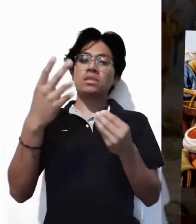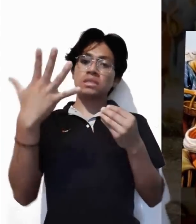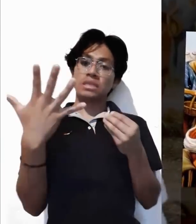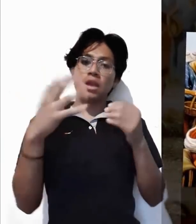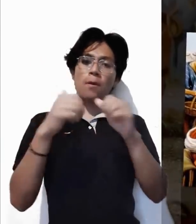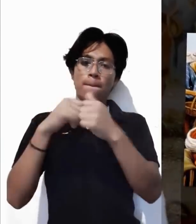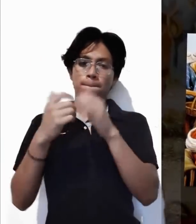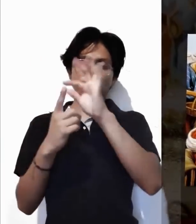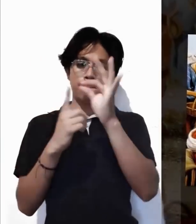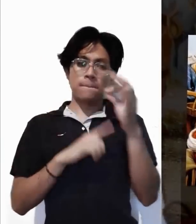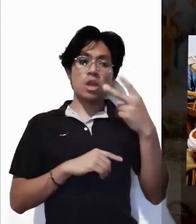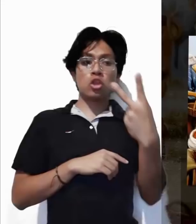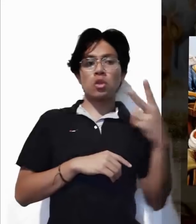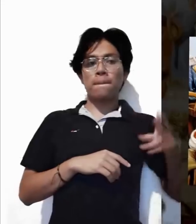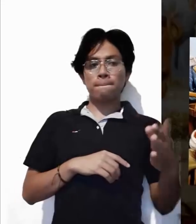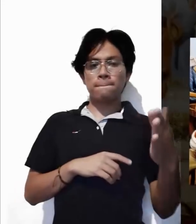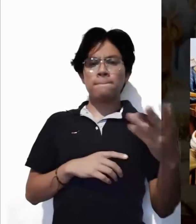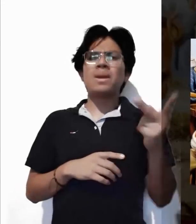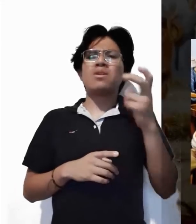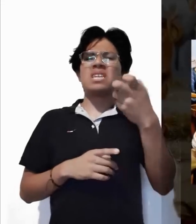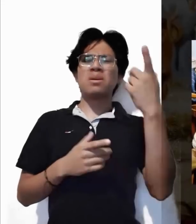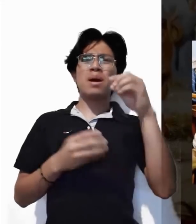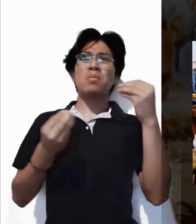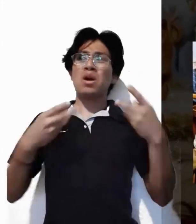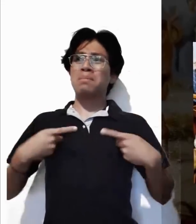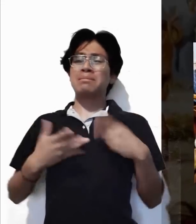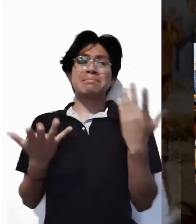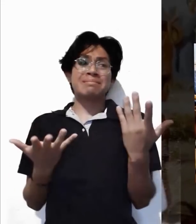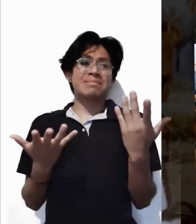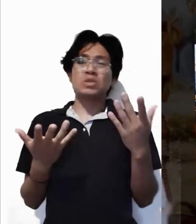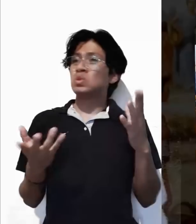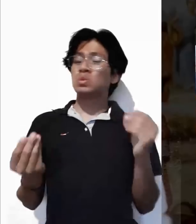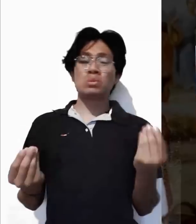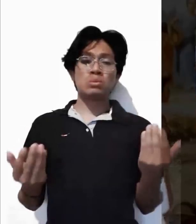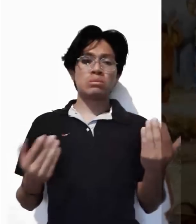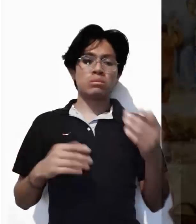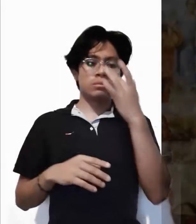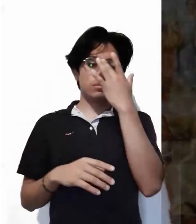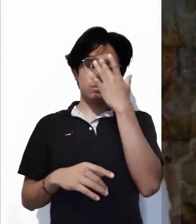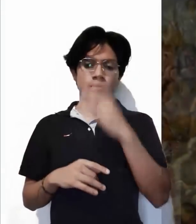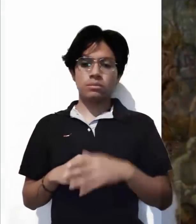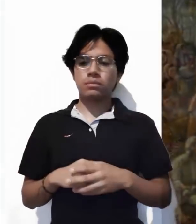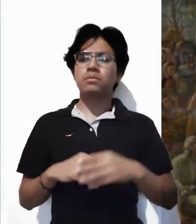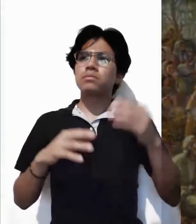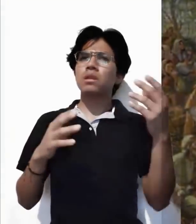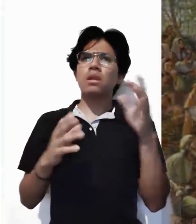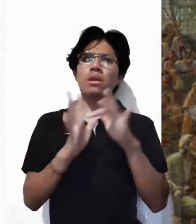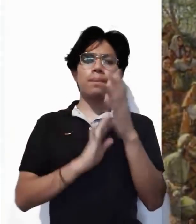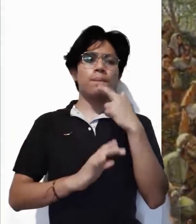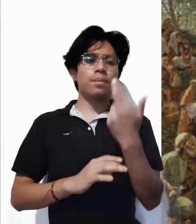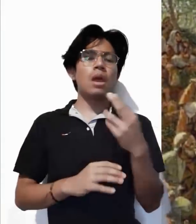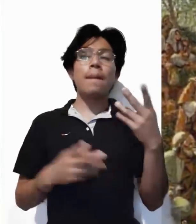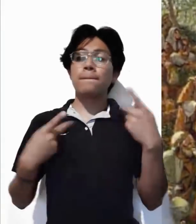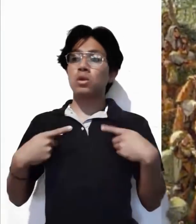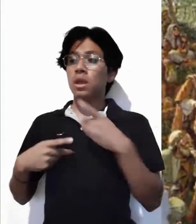pescados. ¿Pero qué es eso para tanta gente? Jesús le respondió, Díganle a la gente que